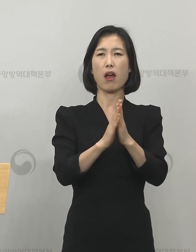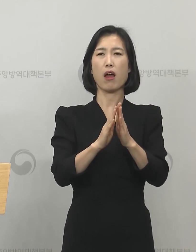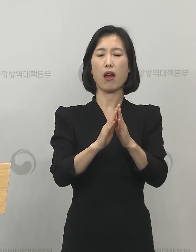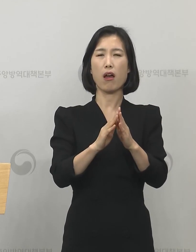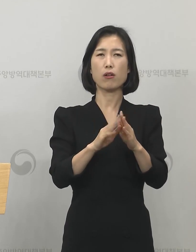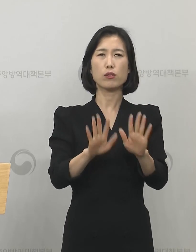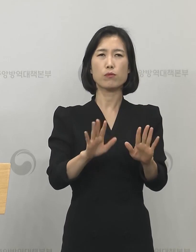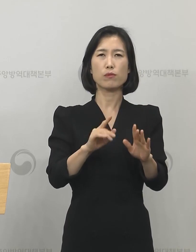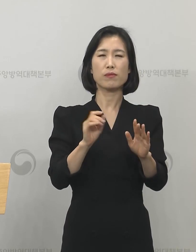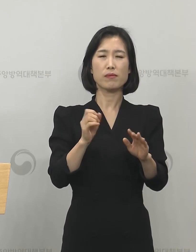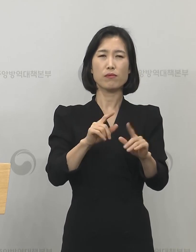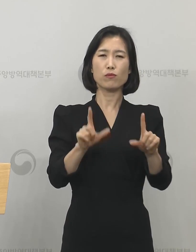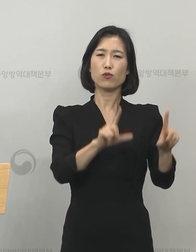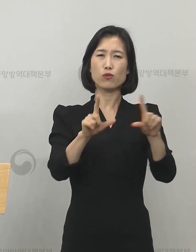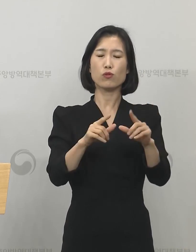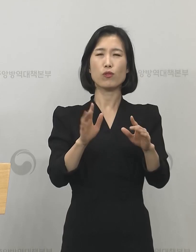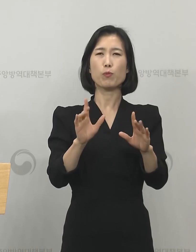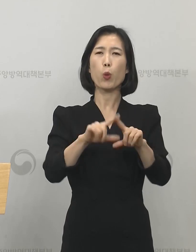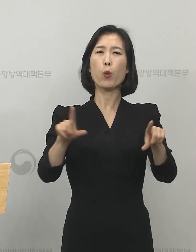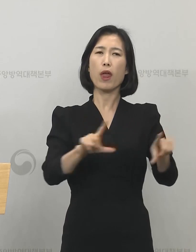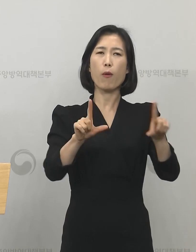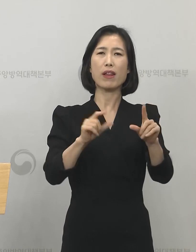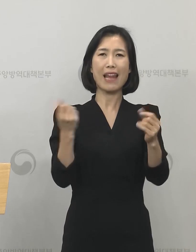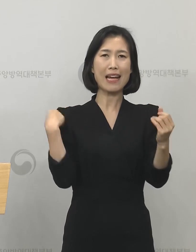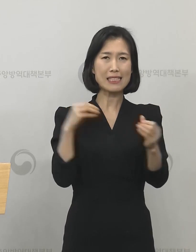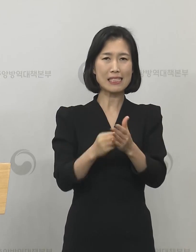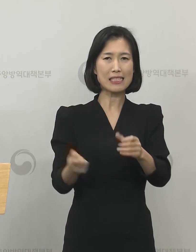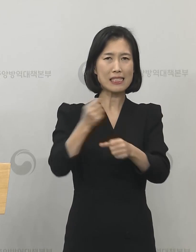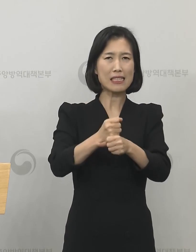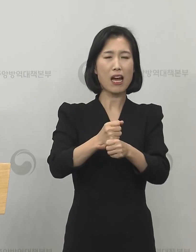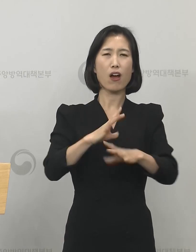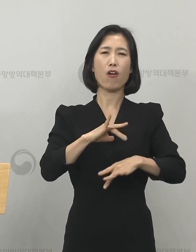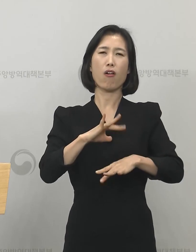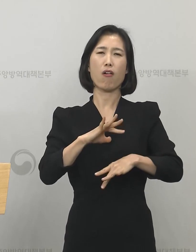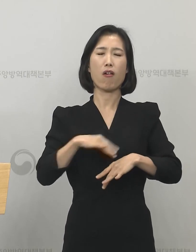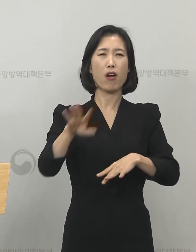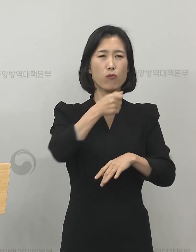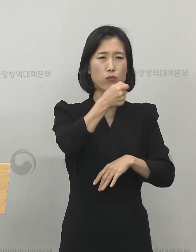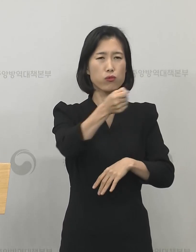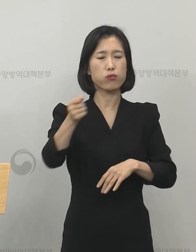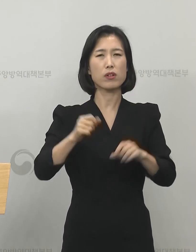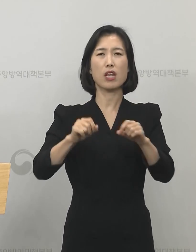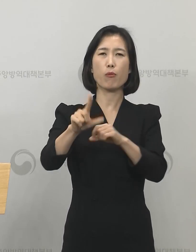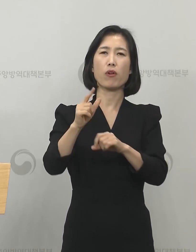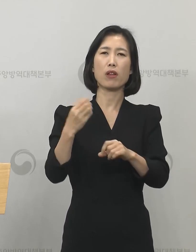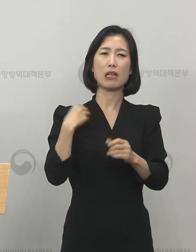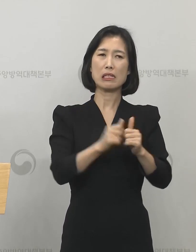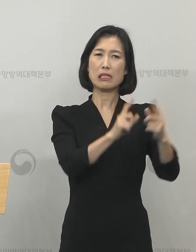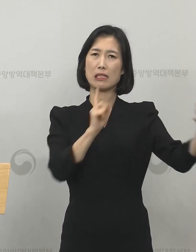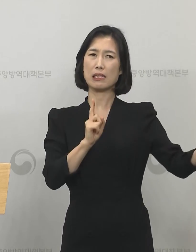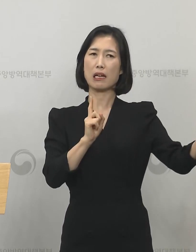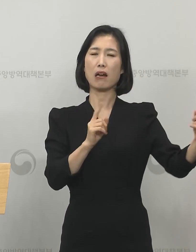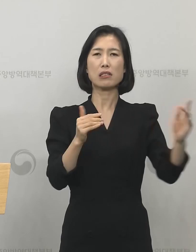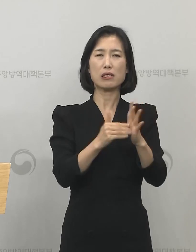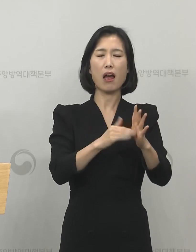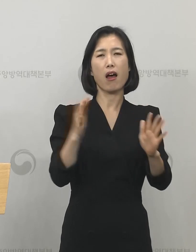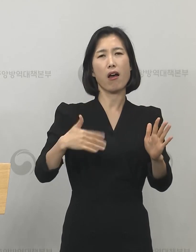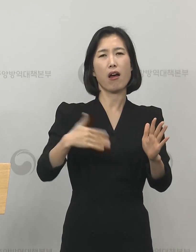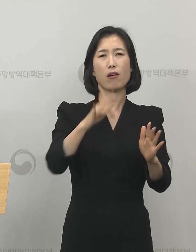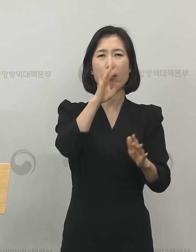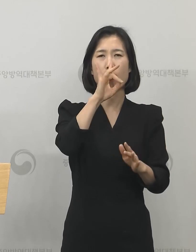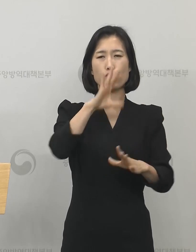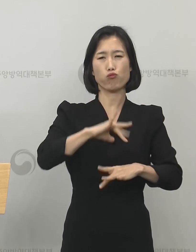재개되는 것에 불안과 우려를 나타내고 있는 것으로 조사되었습니다. 서울대 유명순 교수팀에서